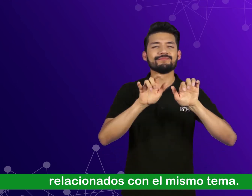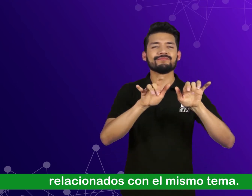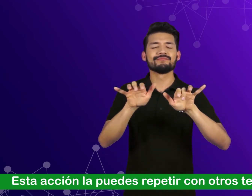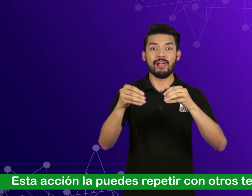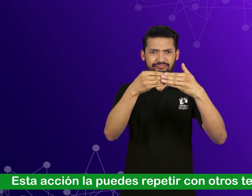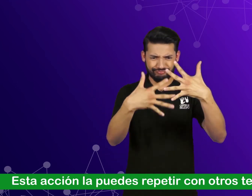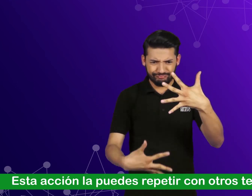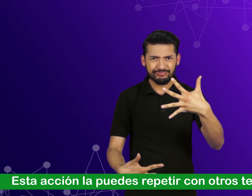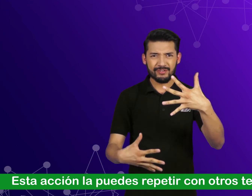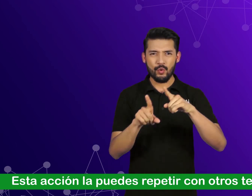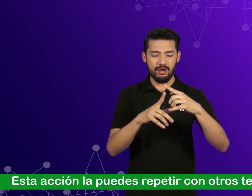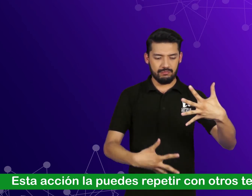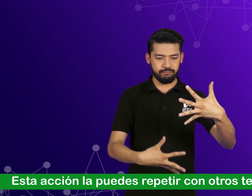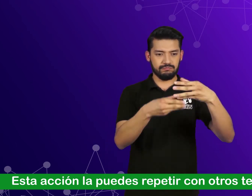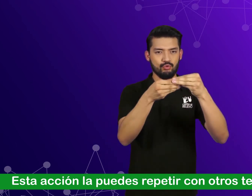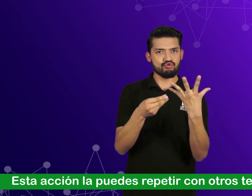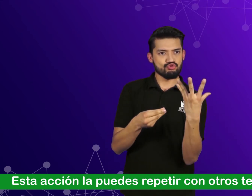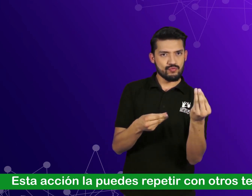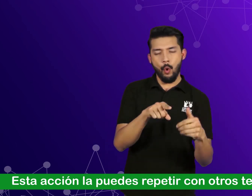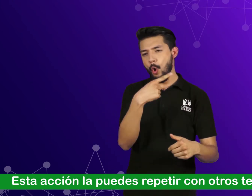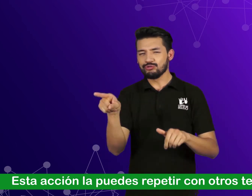Esta acción la puedes repetir con otros temas.